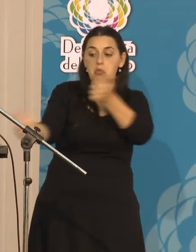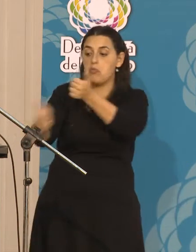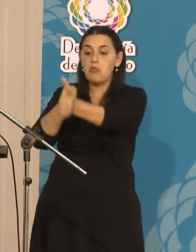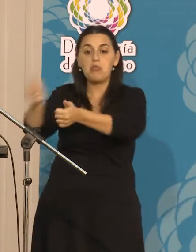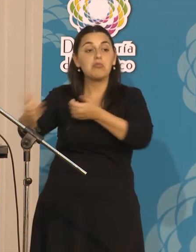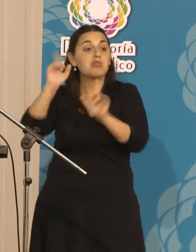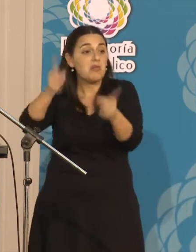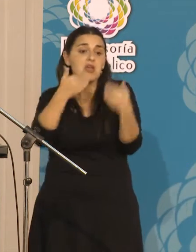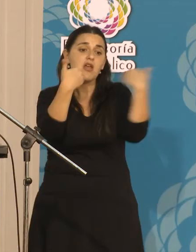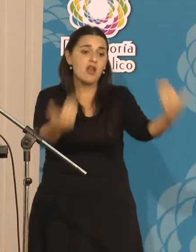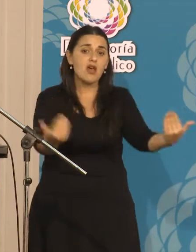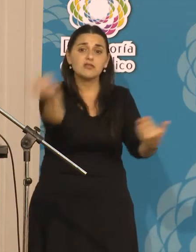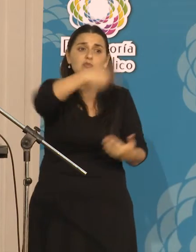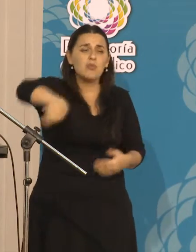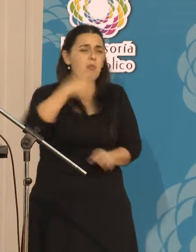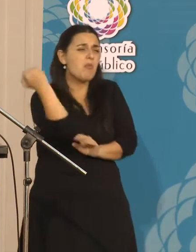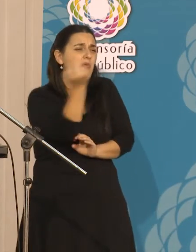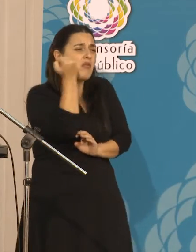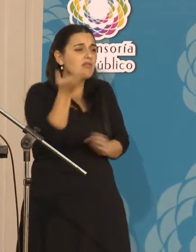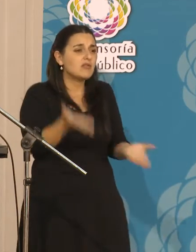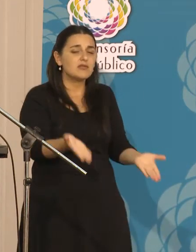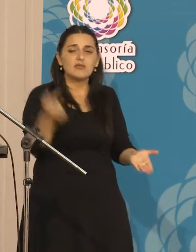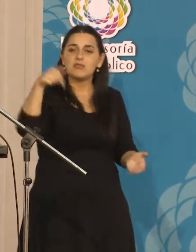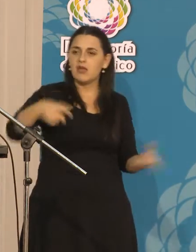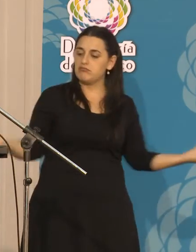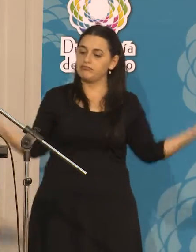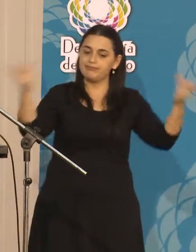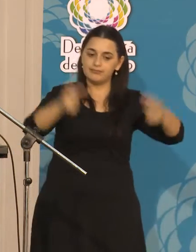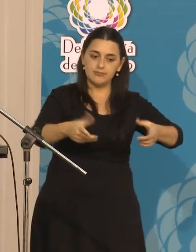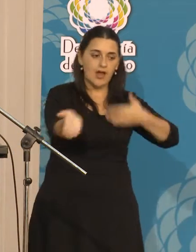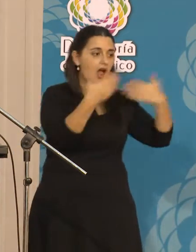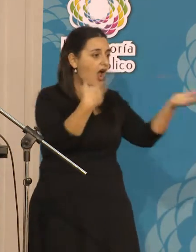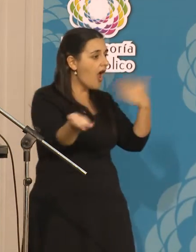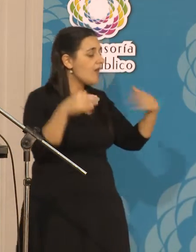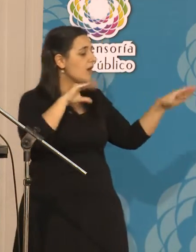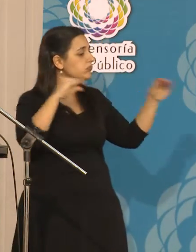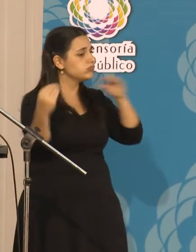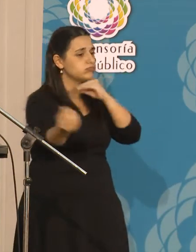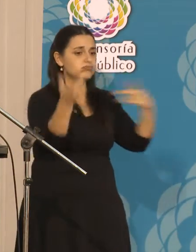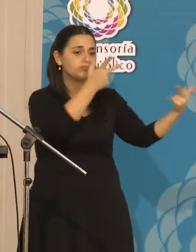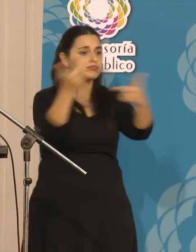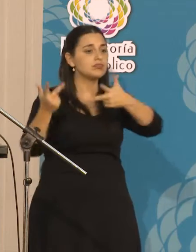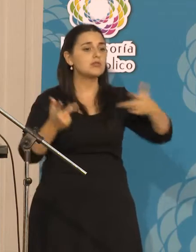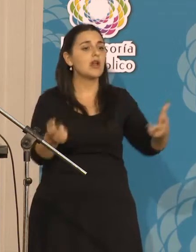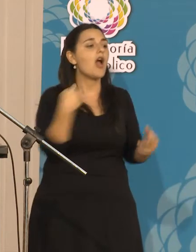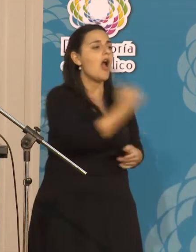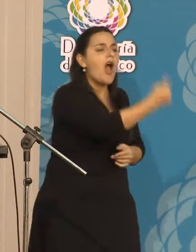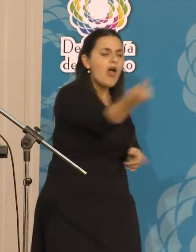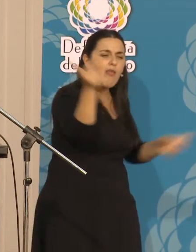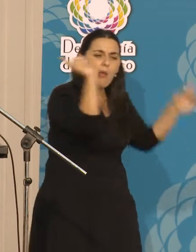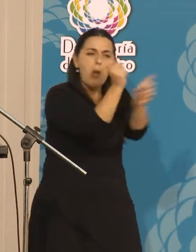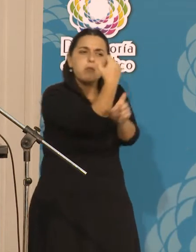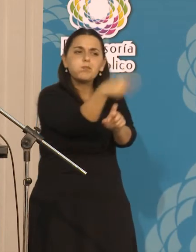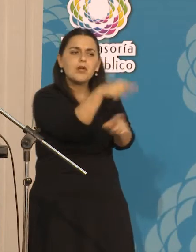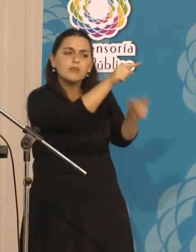es muy importante encontrarse y discutir y exponer las distintas problemáticas que cada uno tiene, que cada